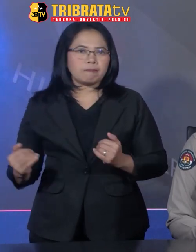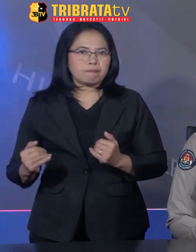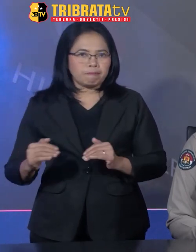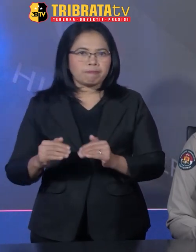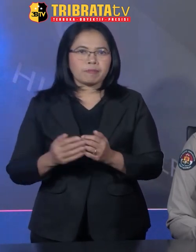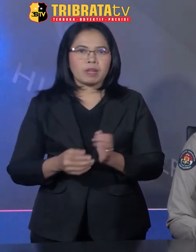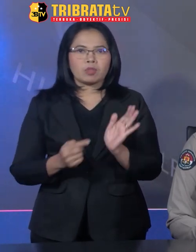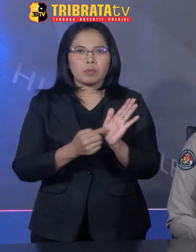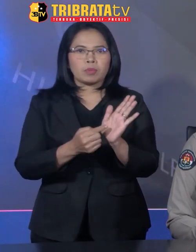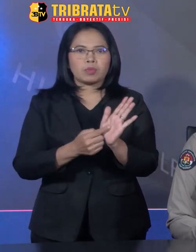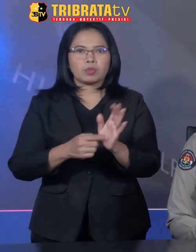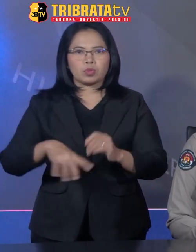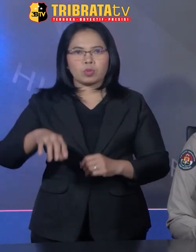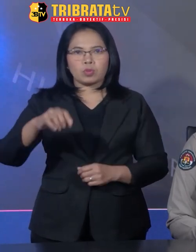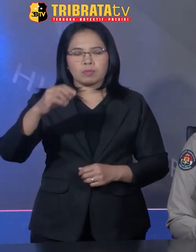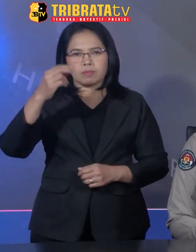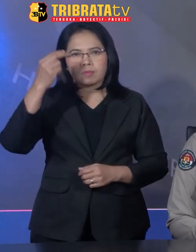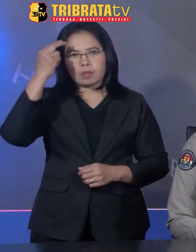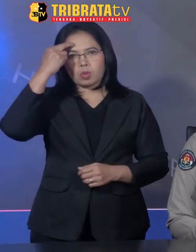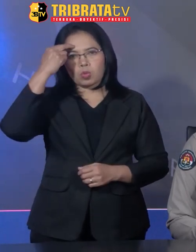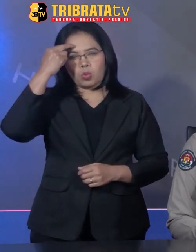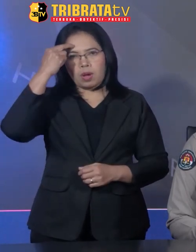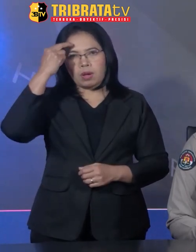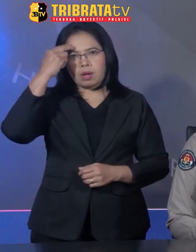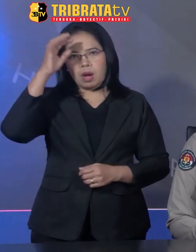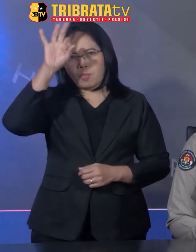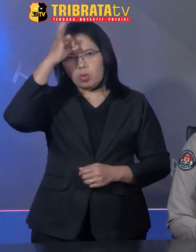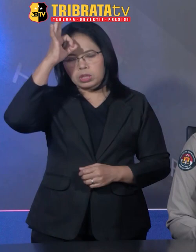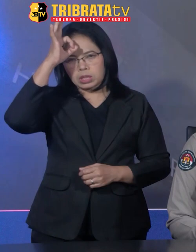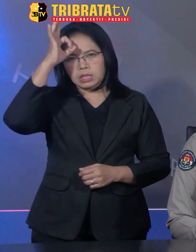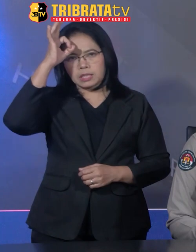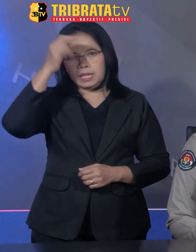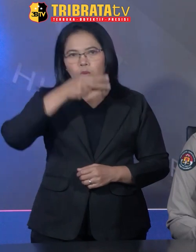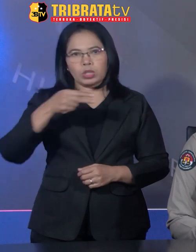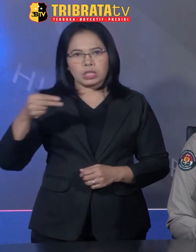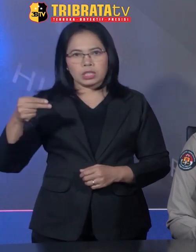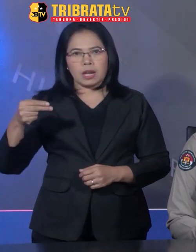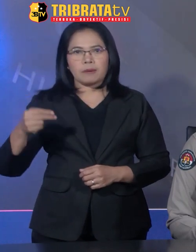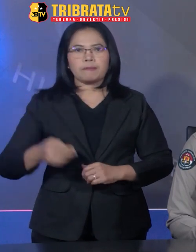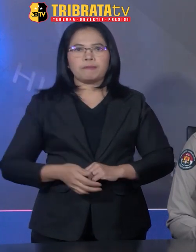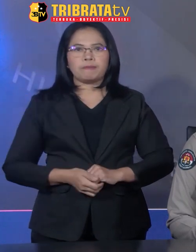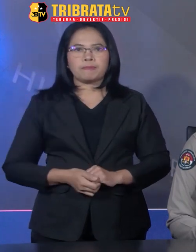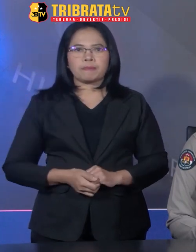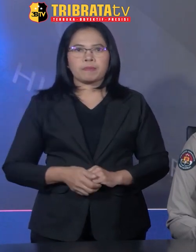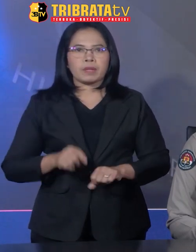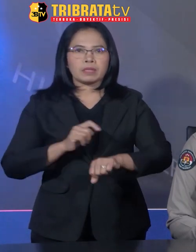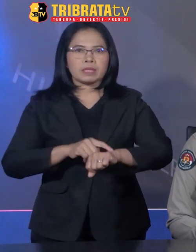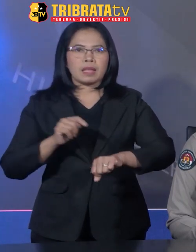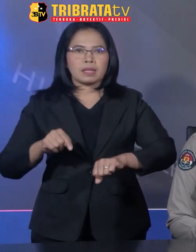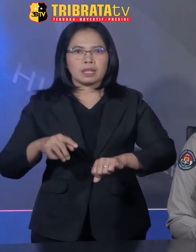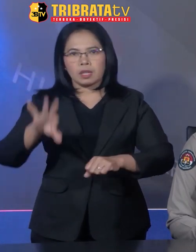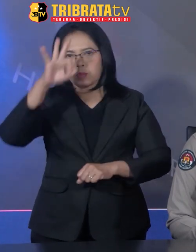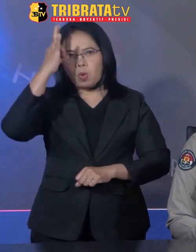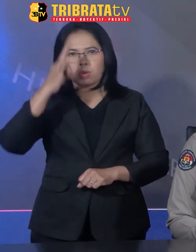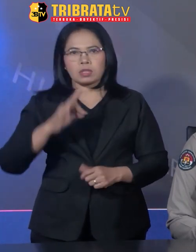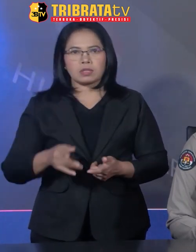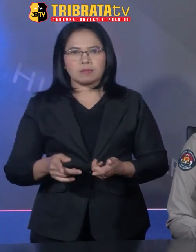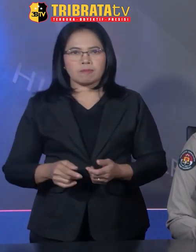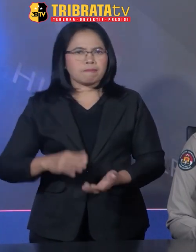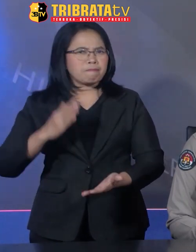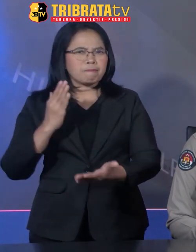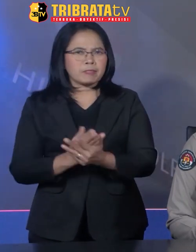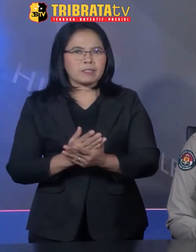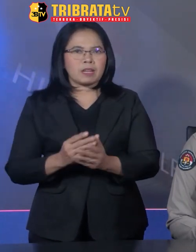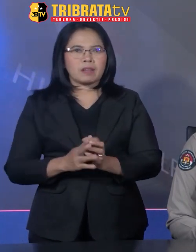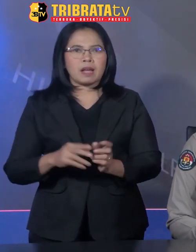sesuai petunjuk Kapolri Jenderal Polisi Dr. Andes Listio Sigit Prabowo MSI, saat ini Polri menindak tegas